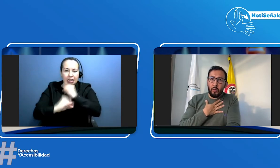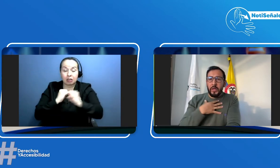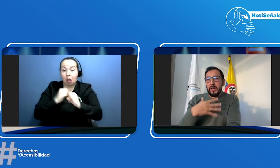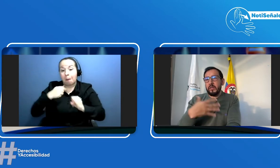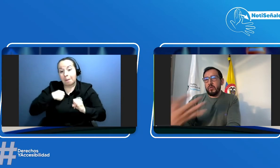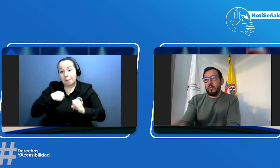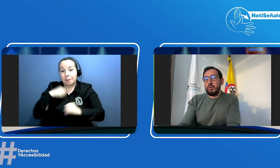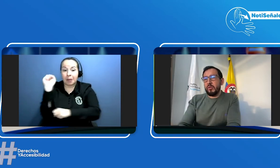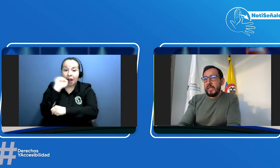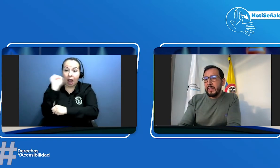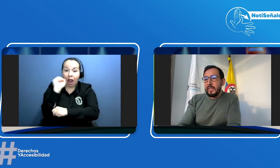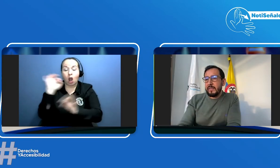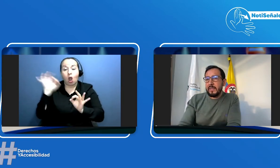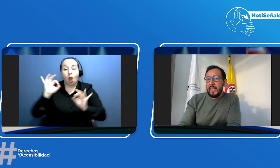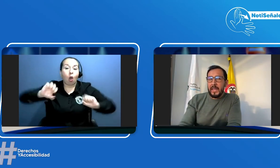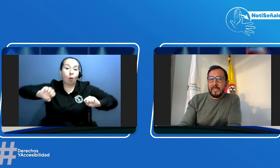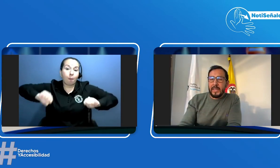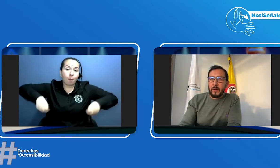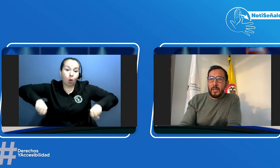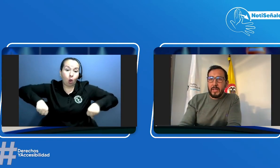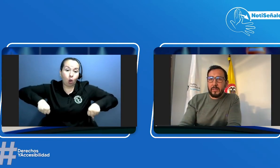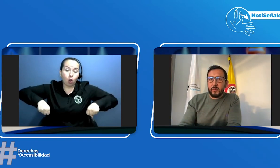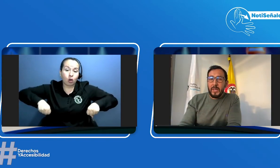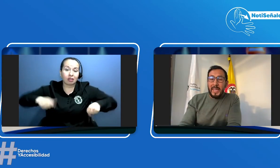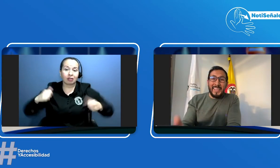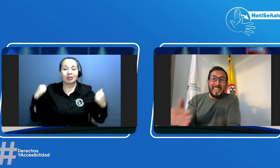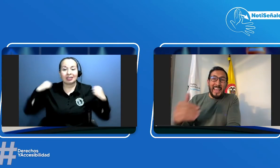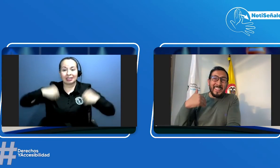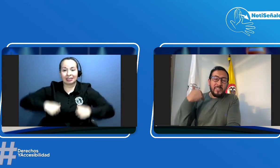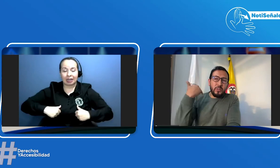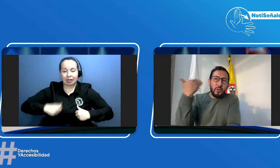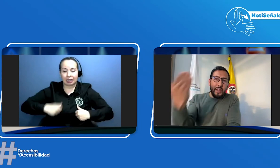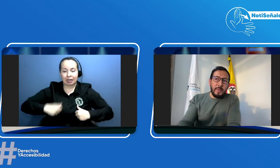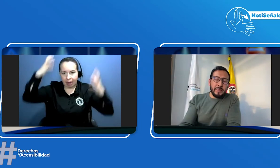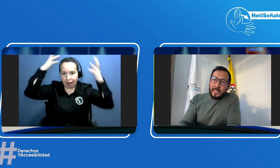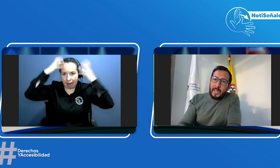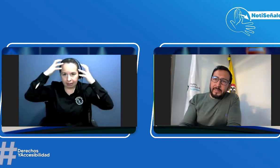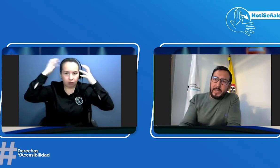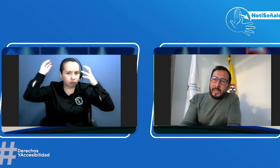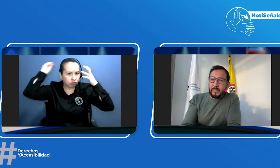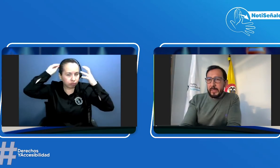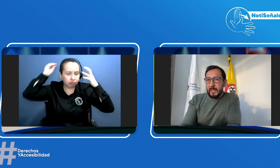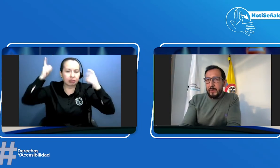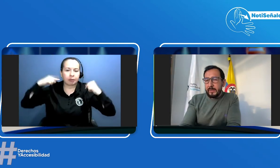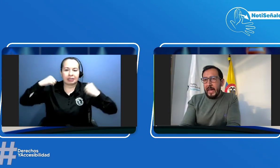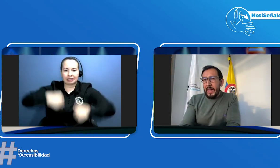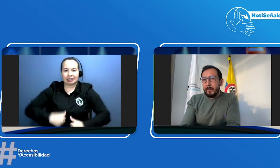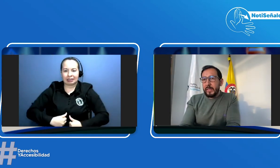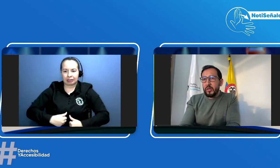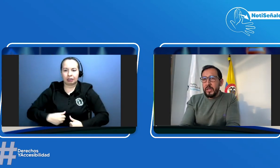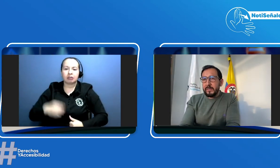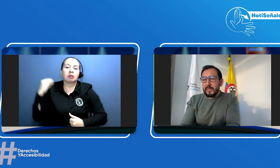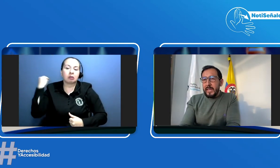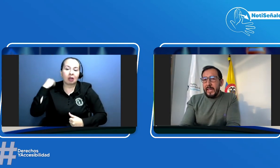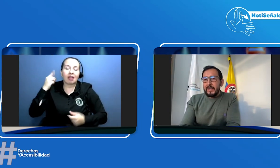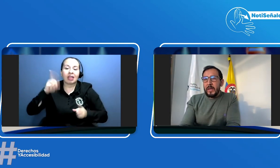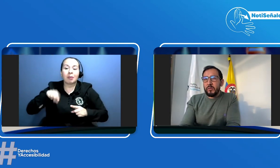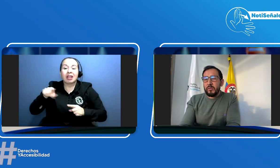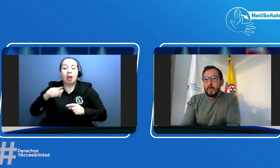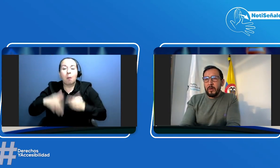si soy motociclista en el chaleco y el casco y adicionalmente hacer las respectivas adaptaciones de los espejos